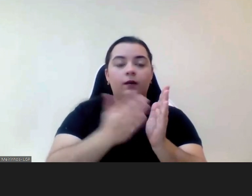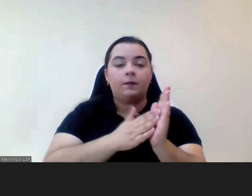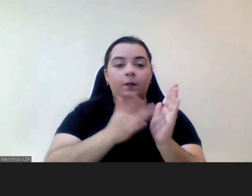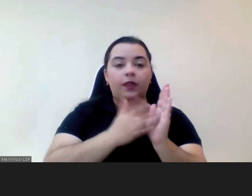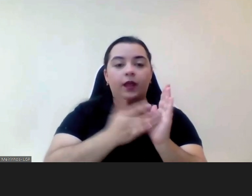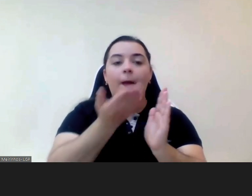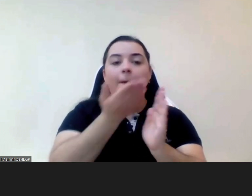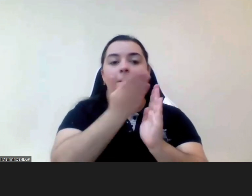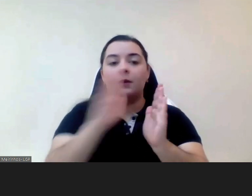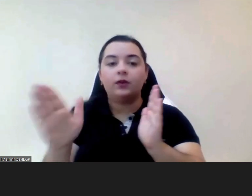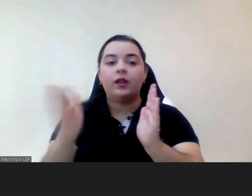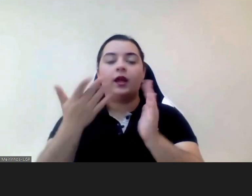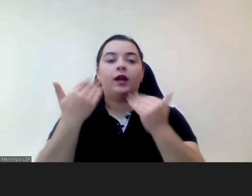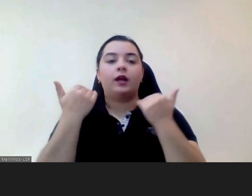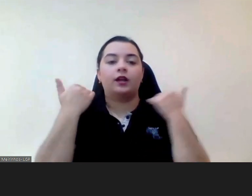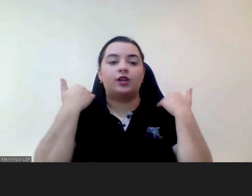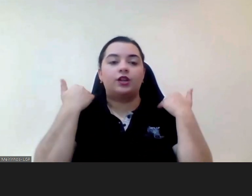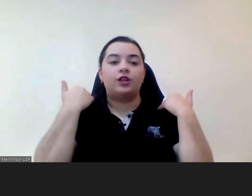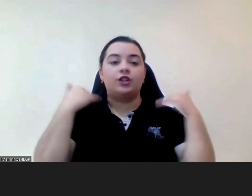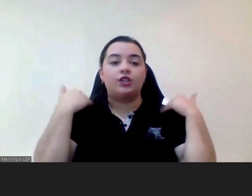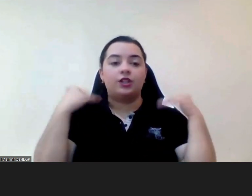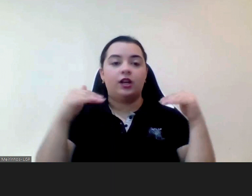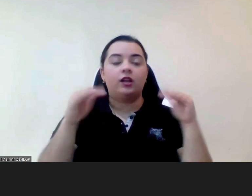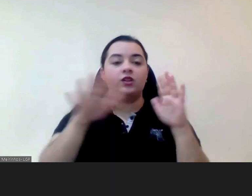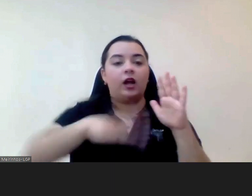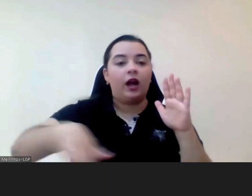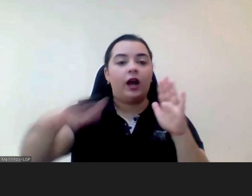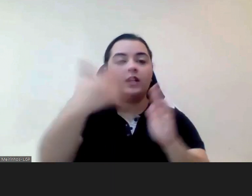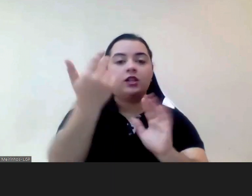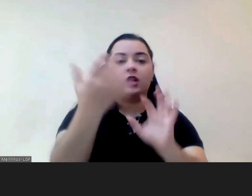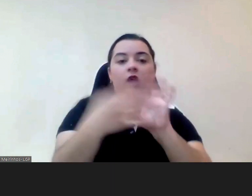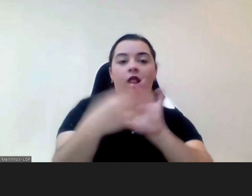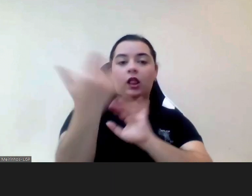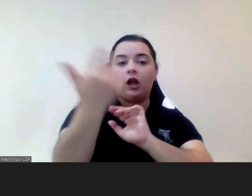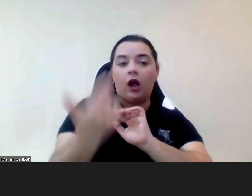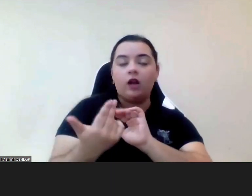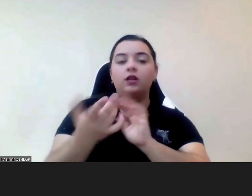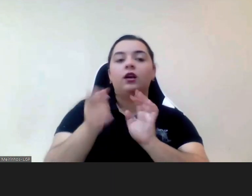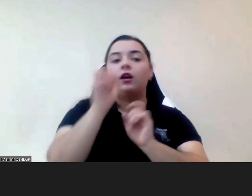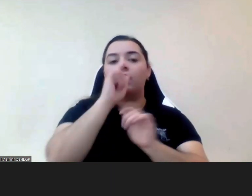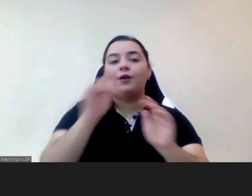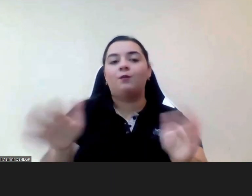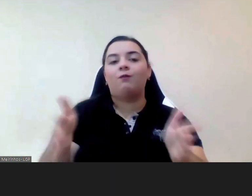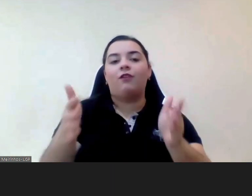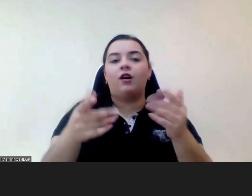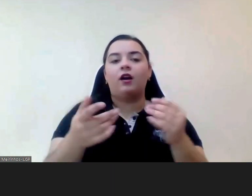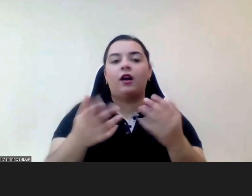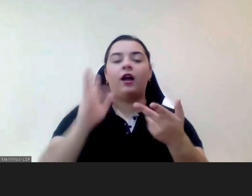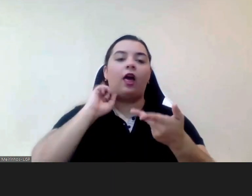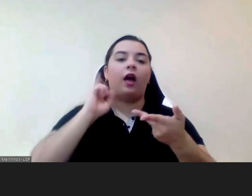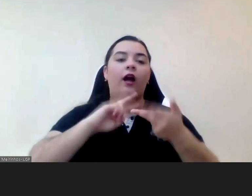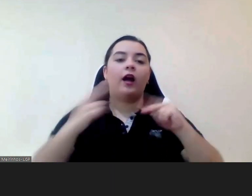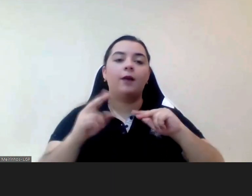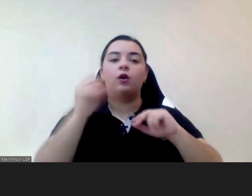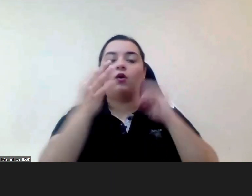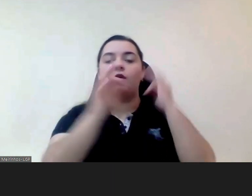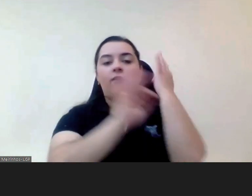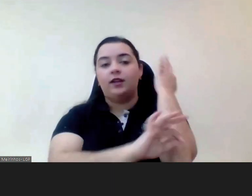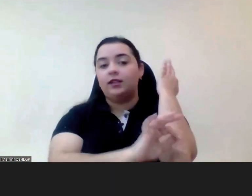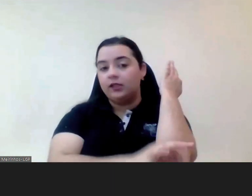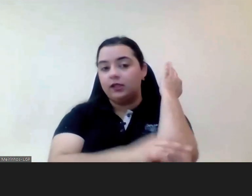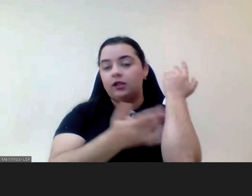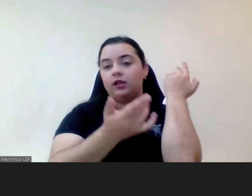atividades promovidas pelas juntas de freguesia ou pelas câmaras municipais e assim além de terem uma vertente de caráter